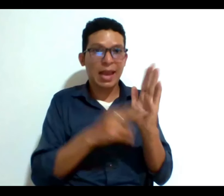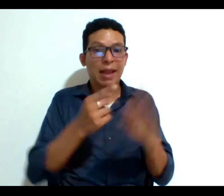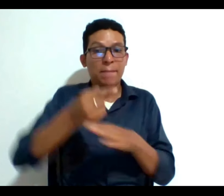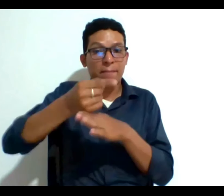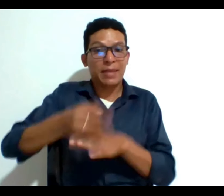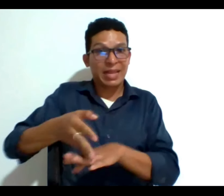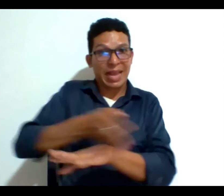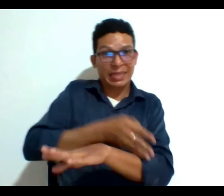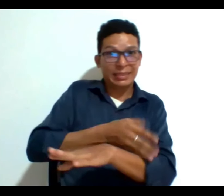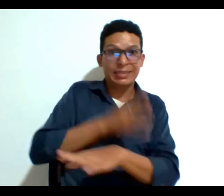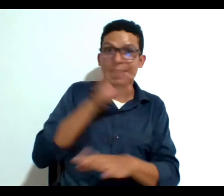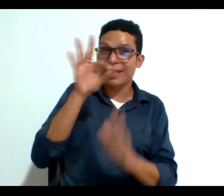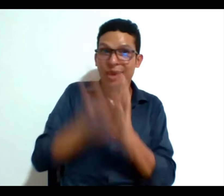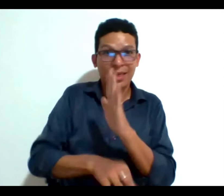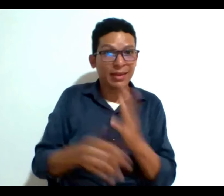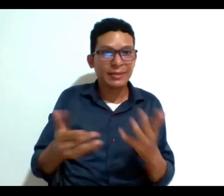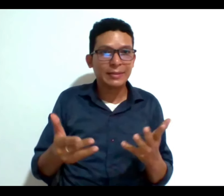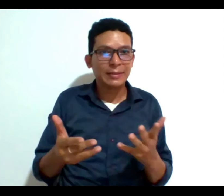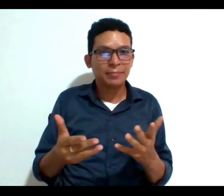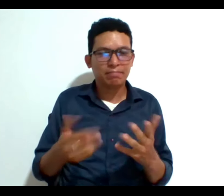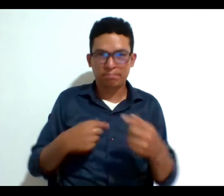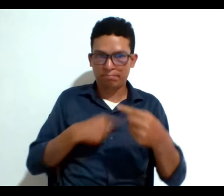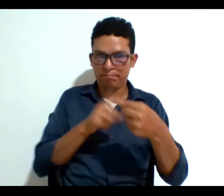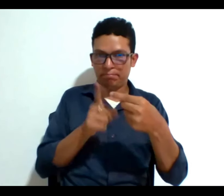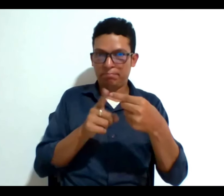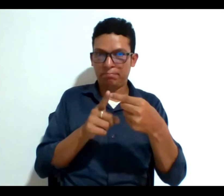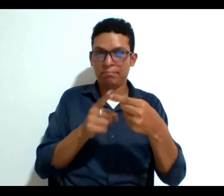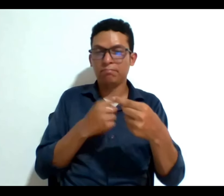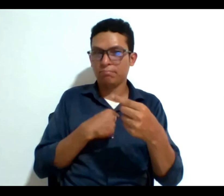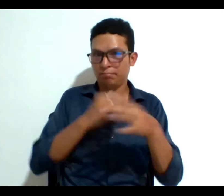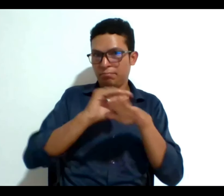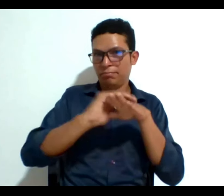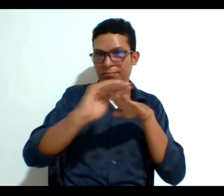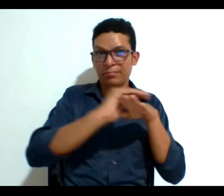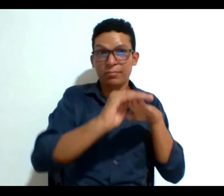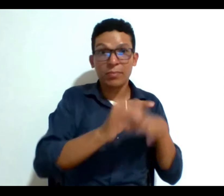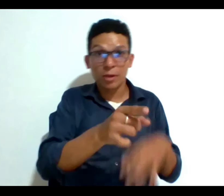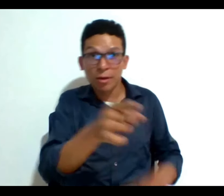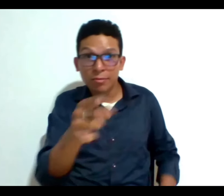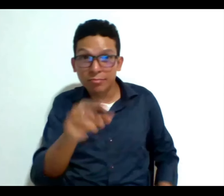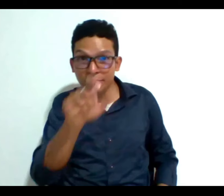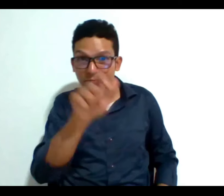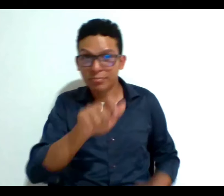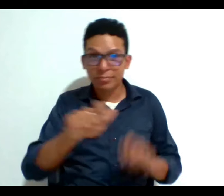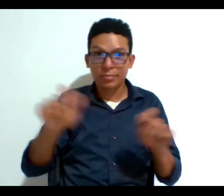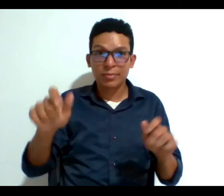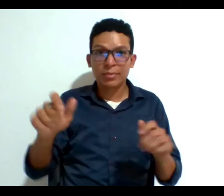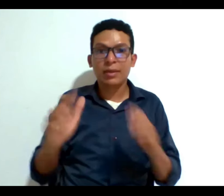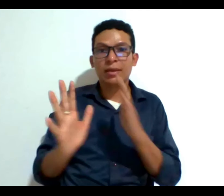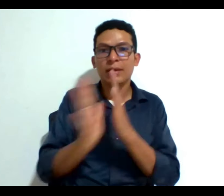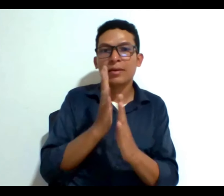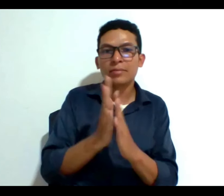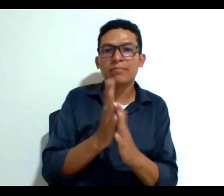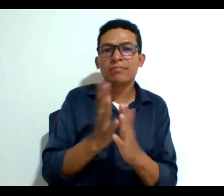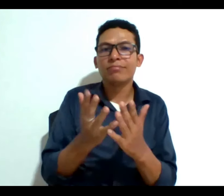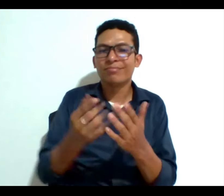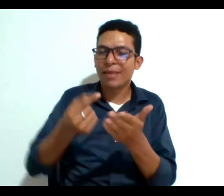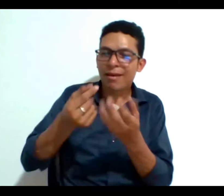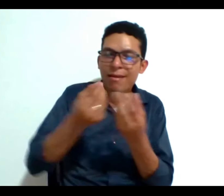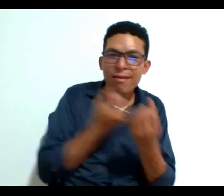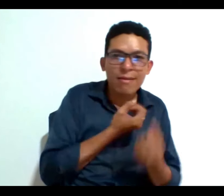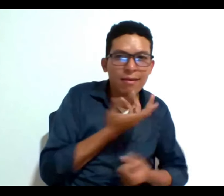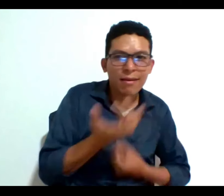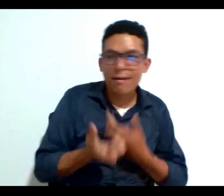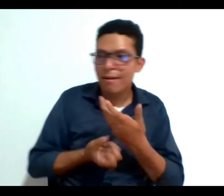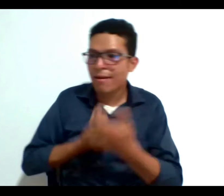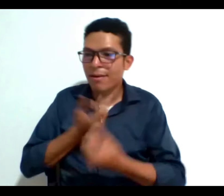entonces yo primero acá quiero hacer una invitación a todas las personas que están acá a que hablen de este tema a que expresen